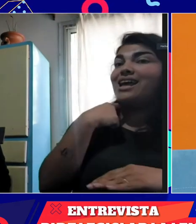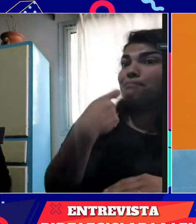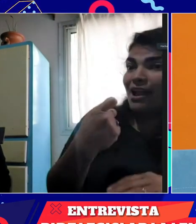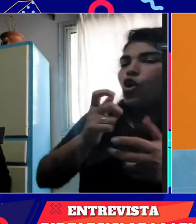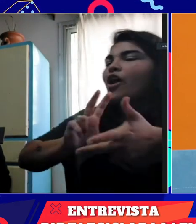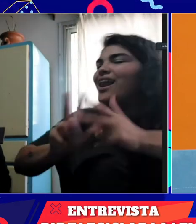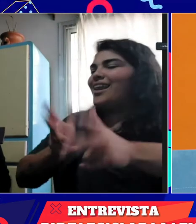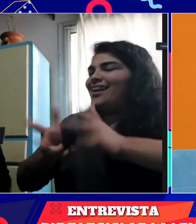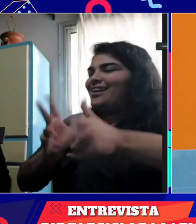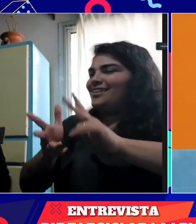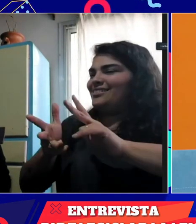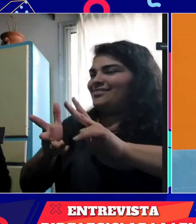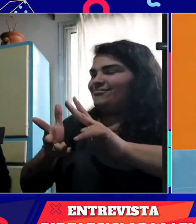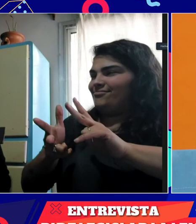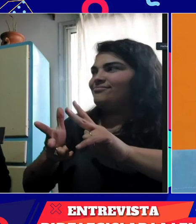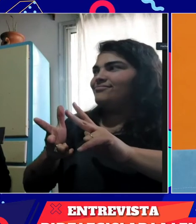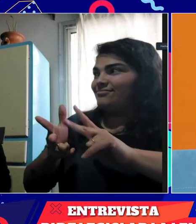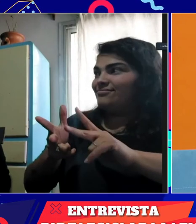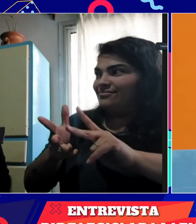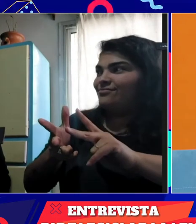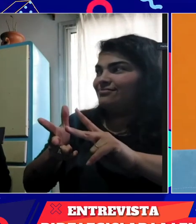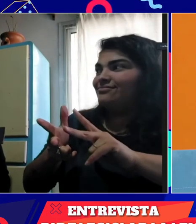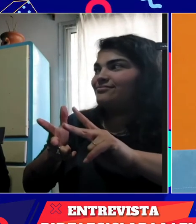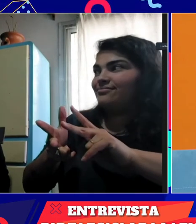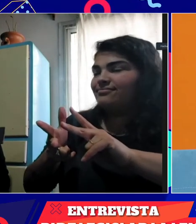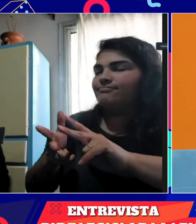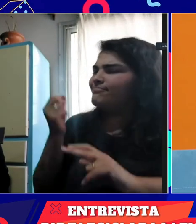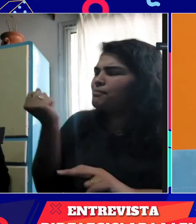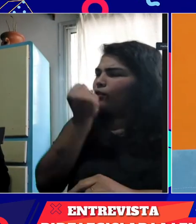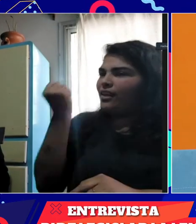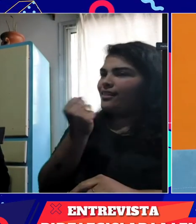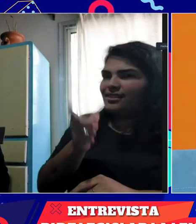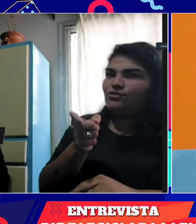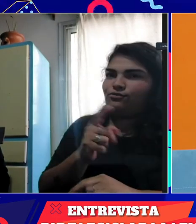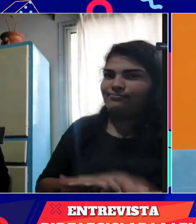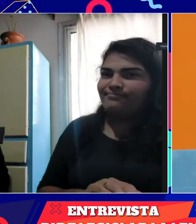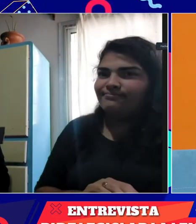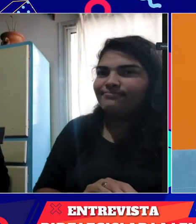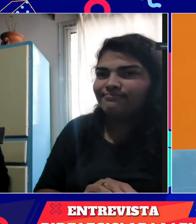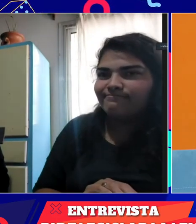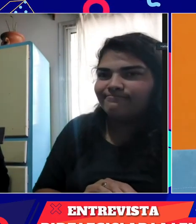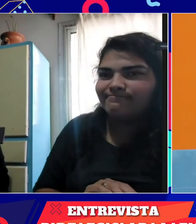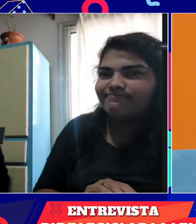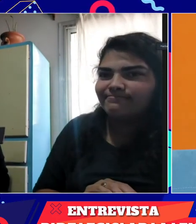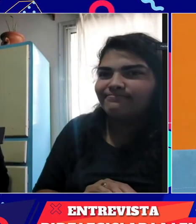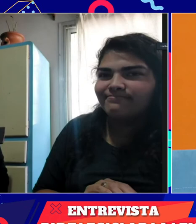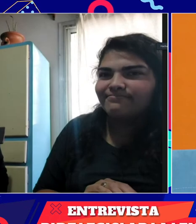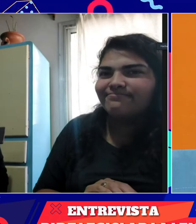de dos lenguas, el español y la lengua de señas. Exacto, qué bien. Eso es muy importante. Muchas gracias,